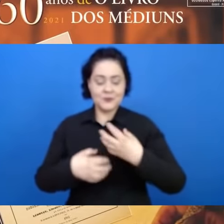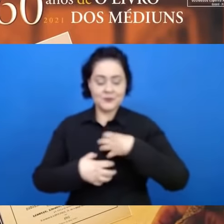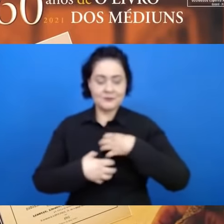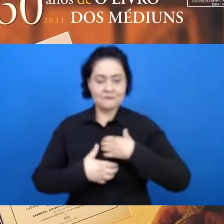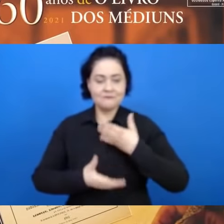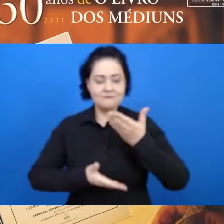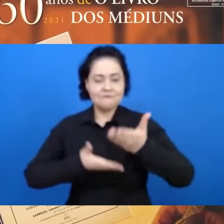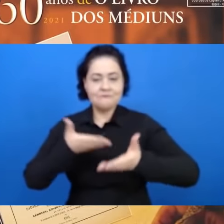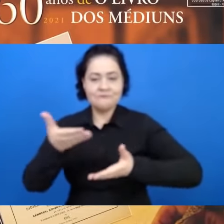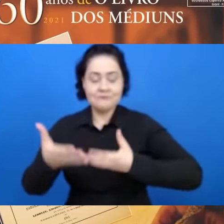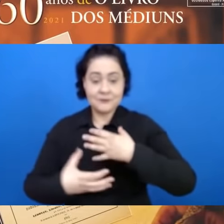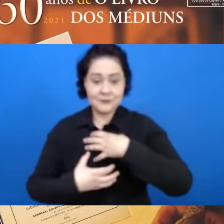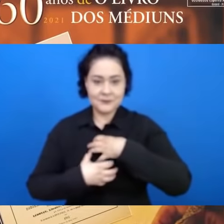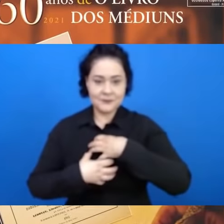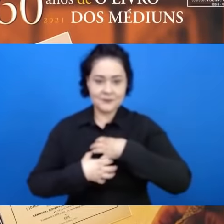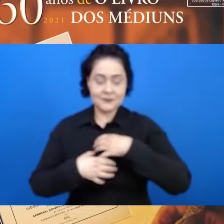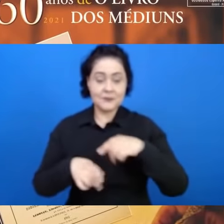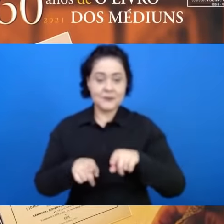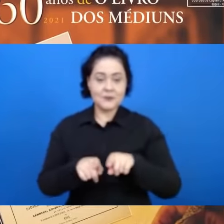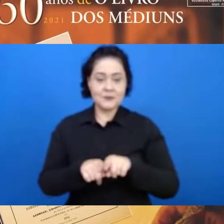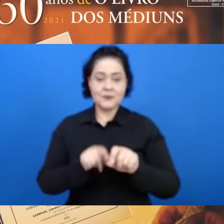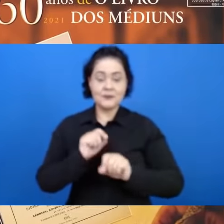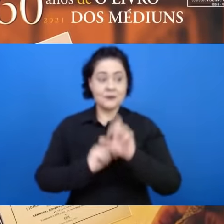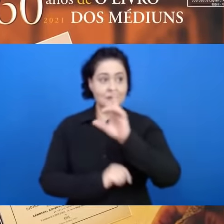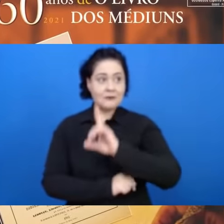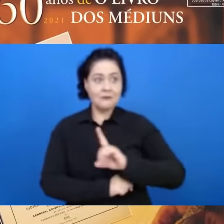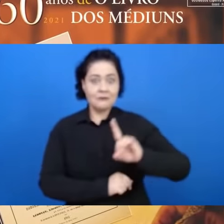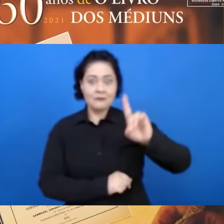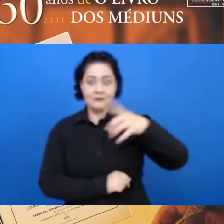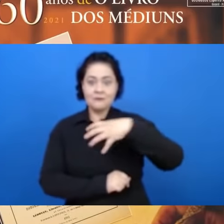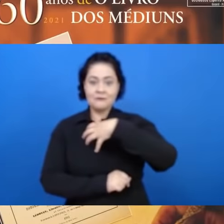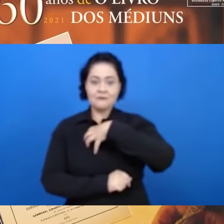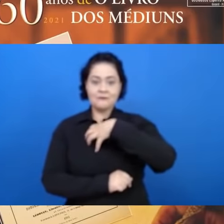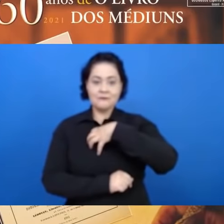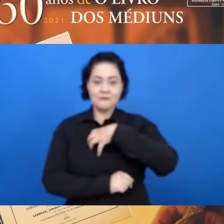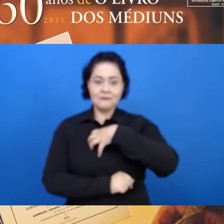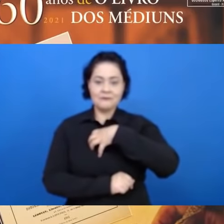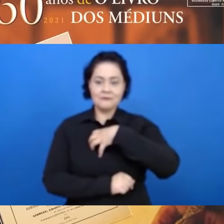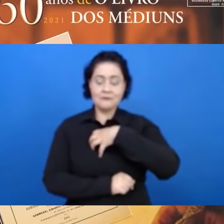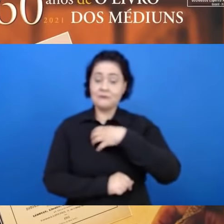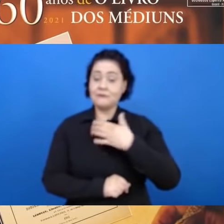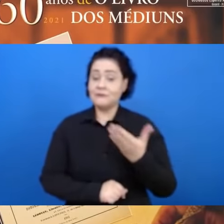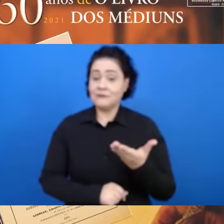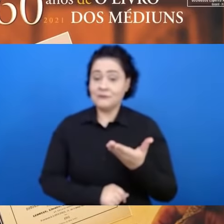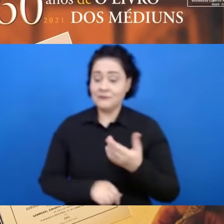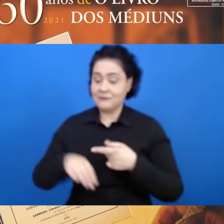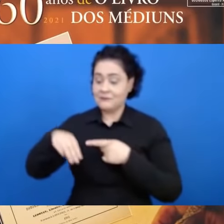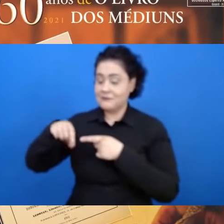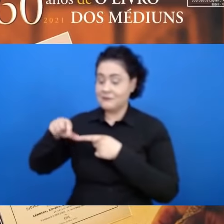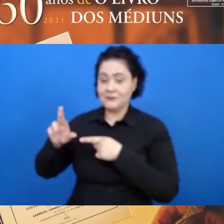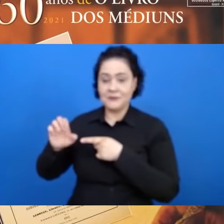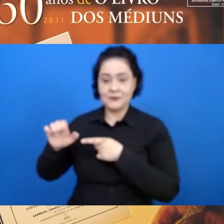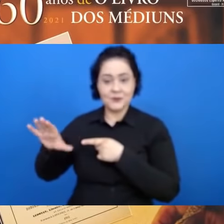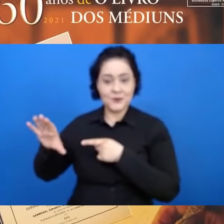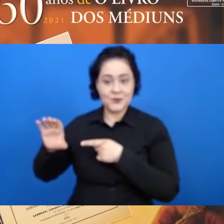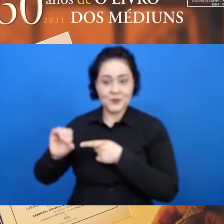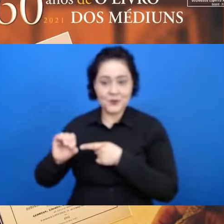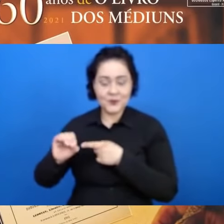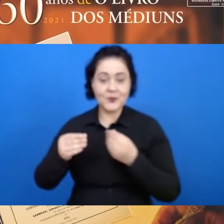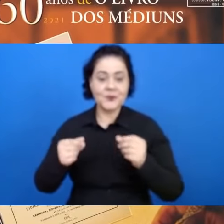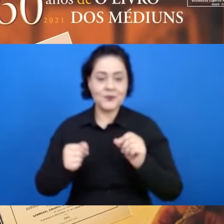iludindo, foi chamado até de um Deus, Mercúrio ali, que é o correspondente romano de Hermes,